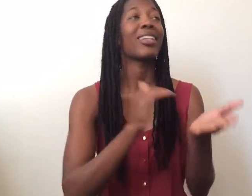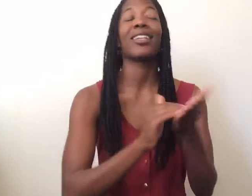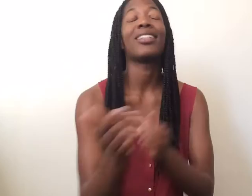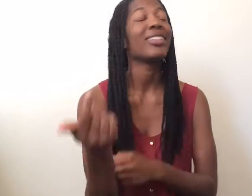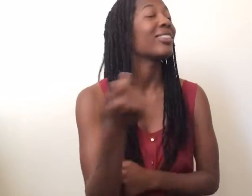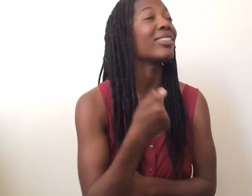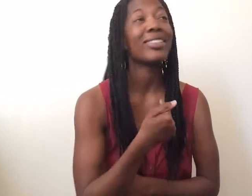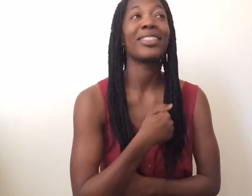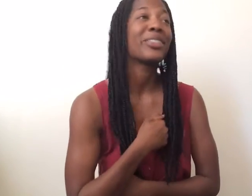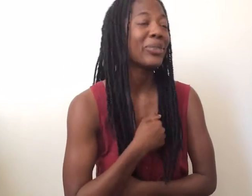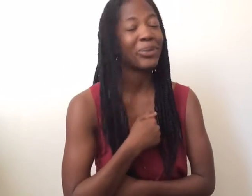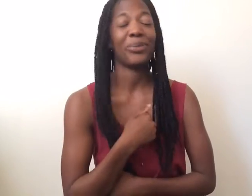Perdóname